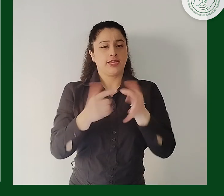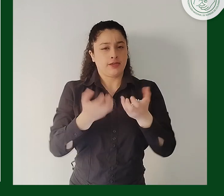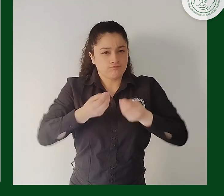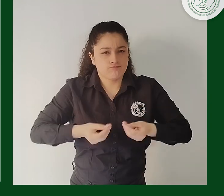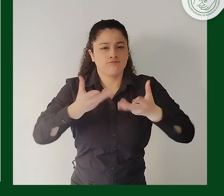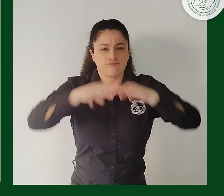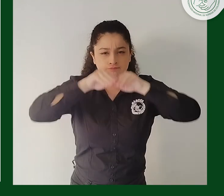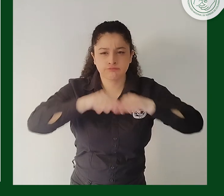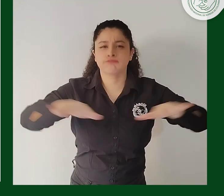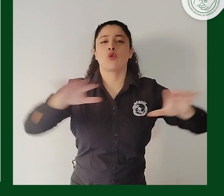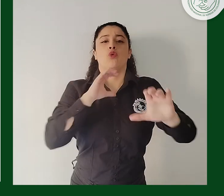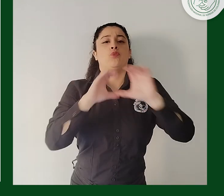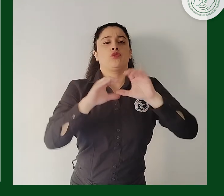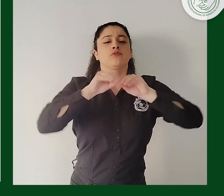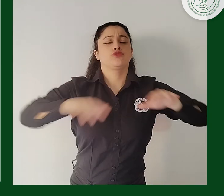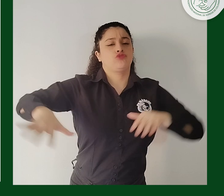FENASCOL, Comunicado a la Opinión Pública